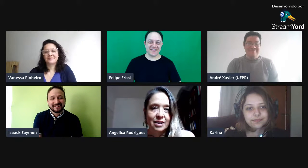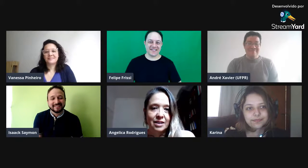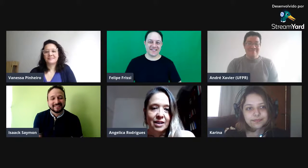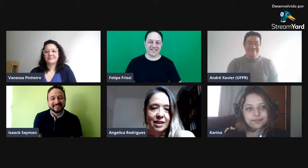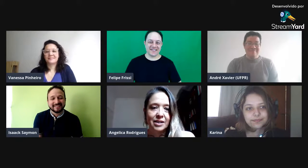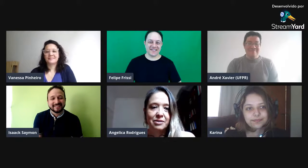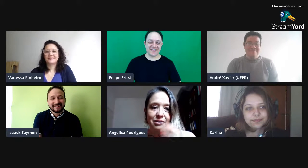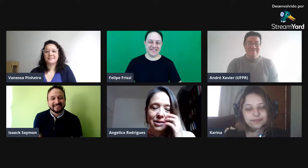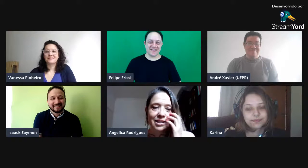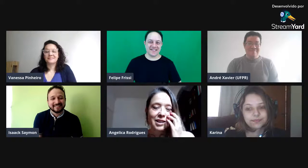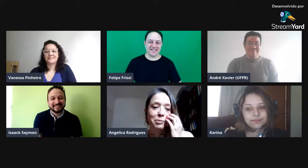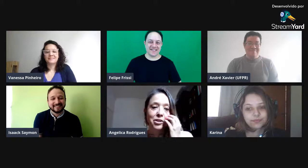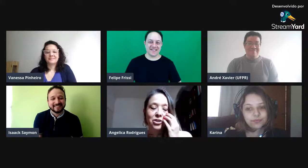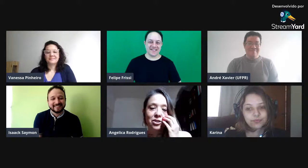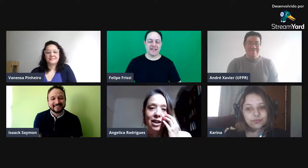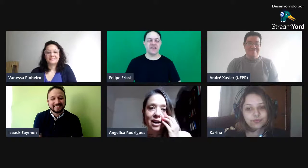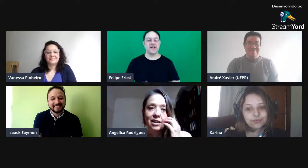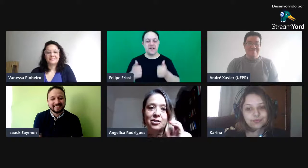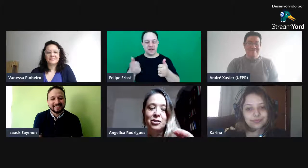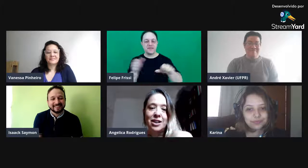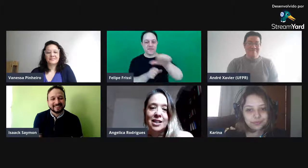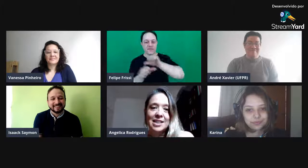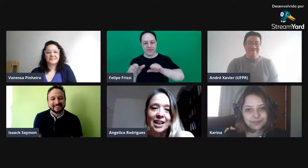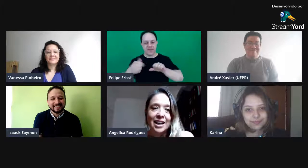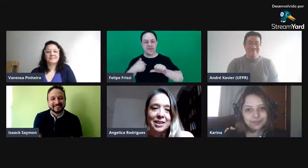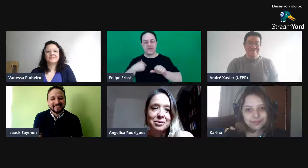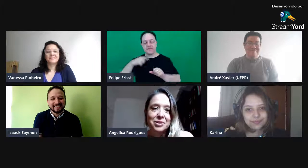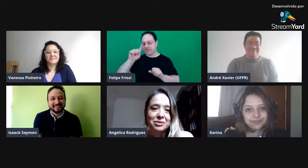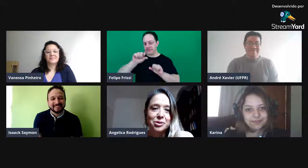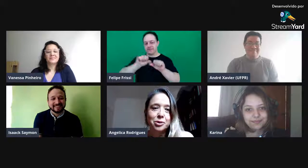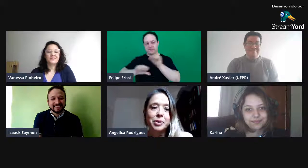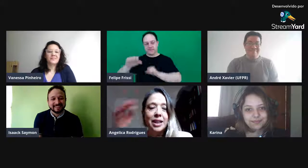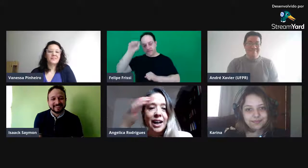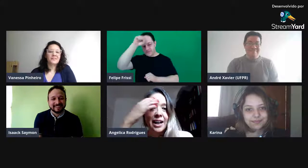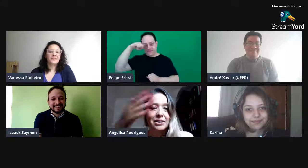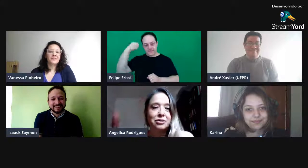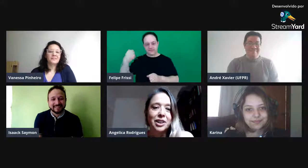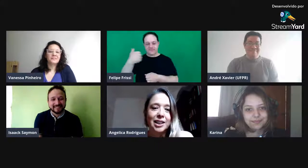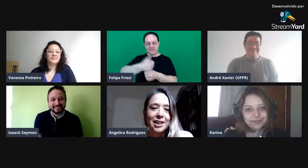Aí, Eliane, pode trocar e colocar a Sara, por favor. Obrigado, Felipe.